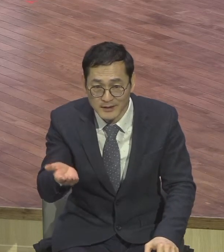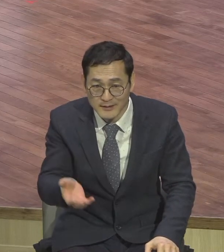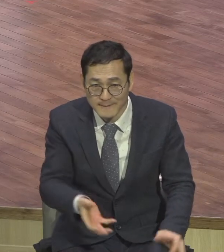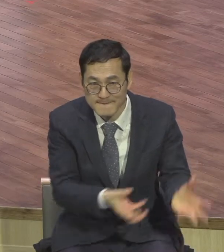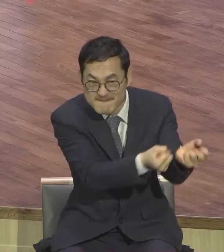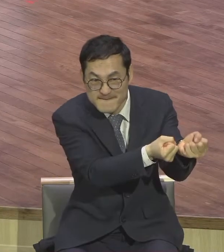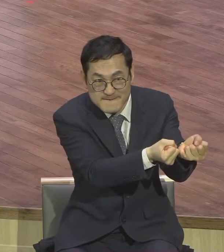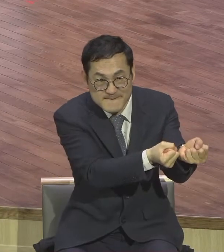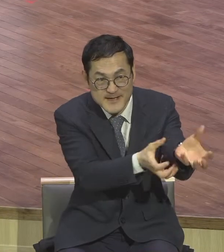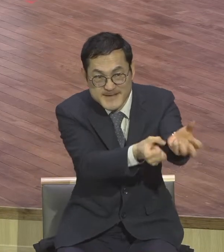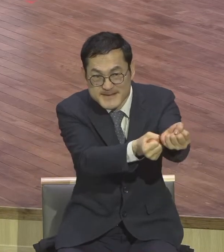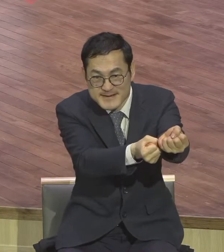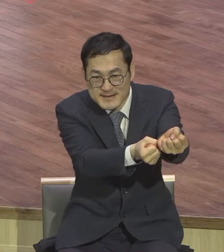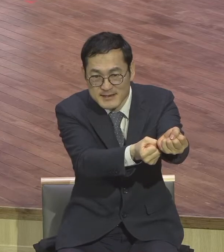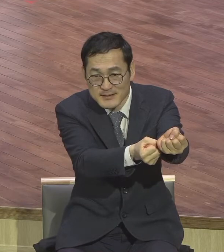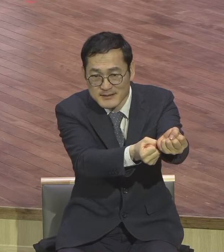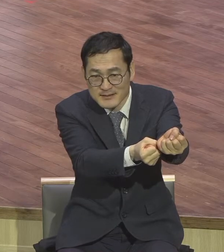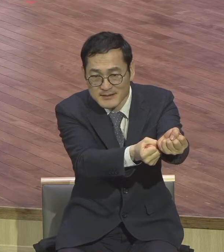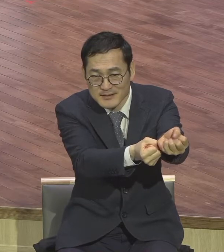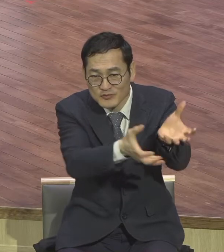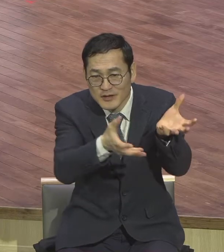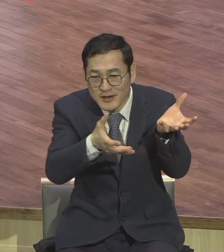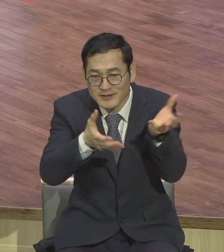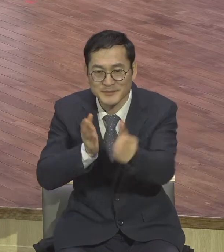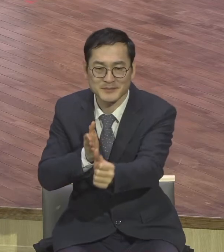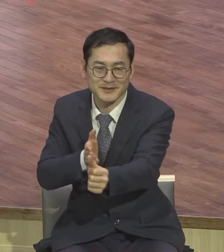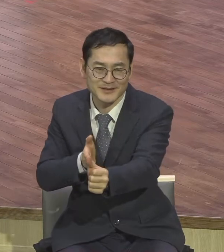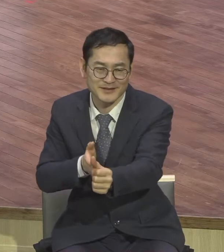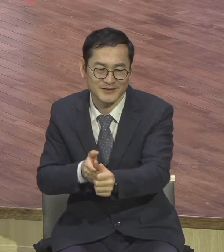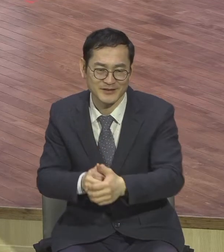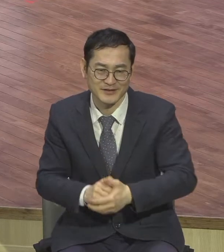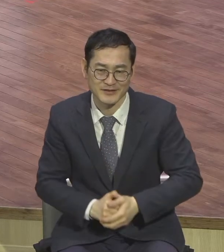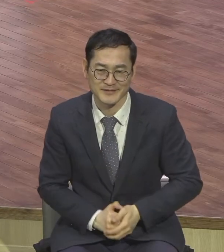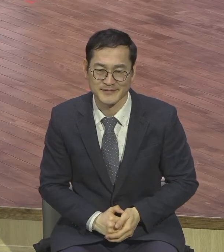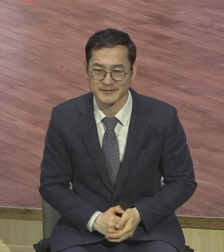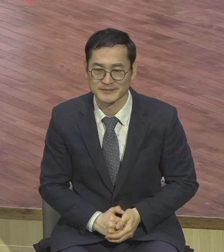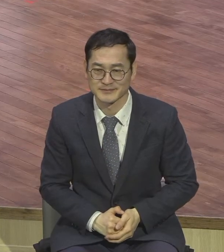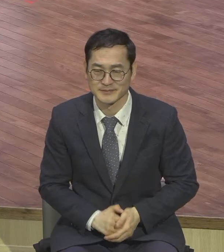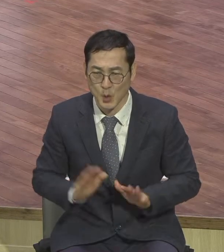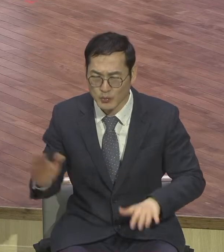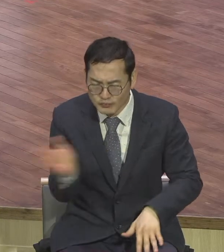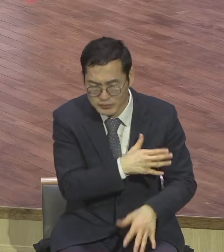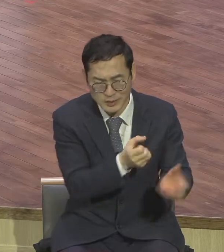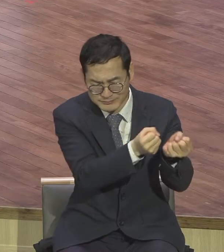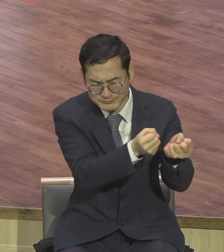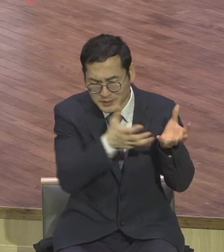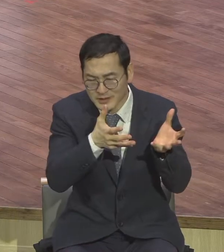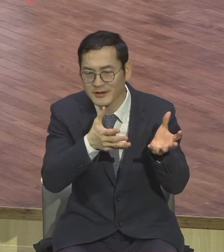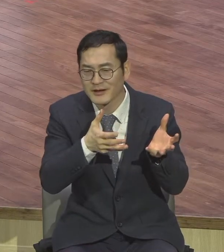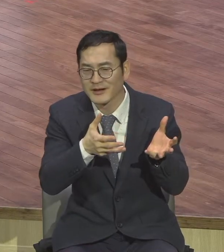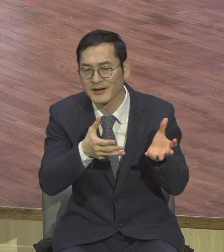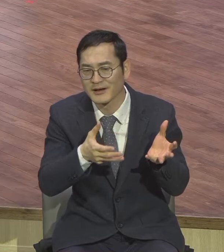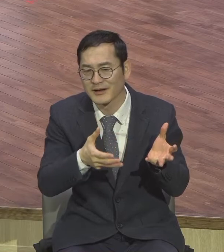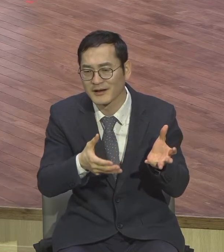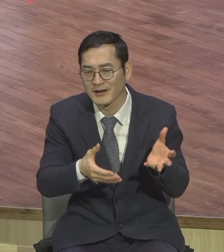놓아주시기 바랍니다 오늘 이후로 내려놓으세요 전화번호를 차단하고 카톡을